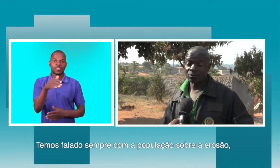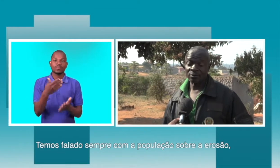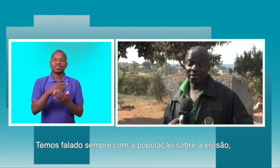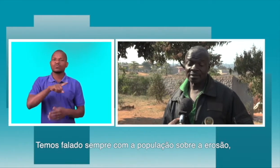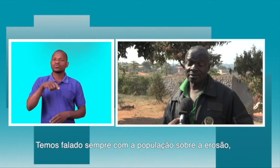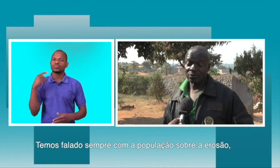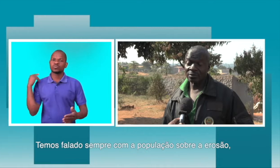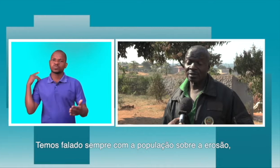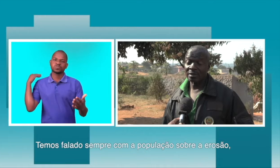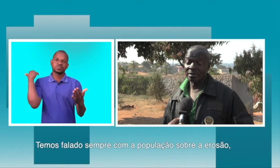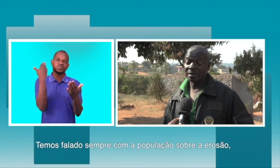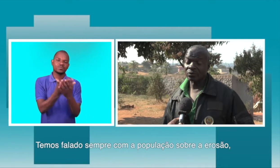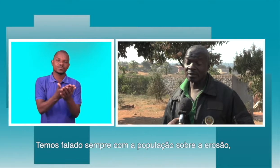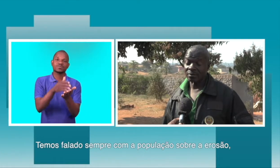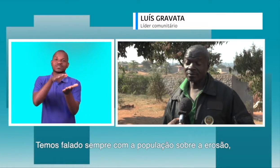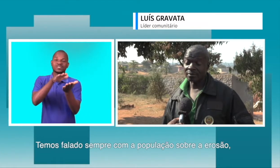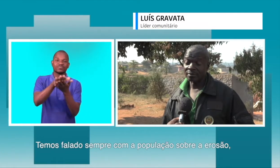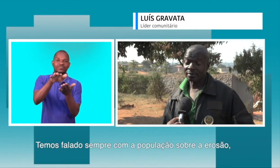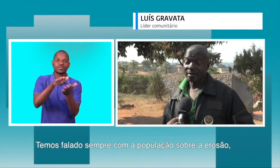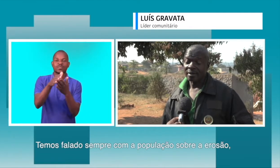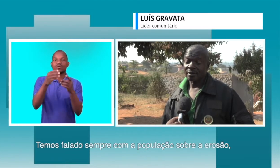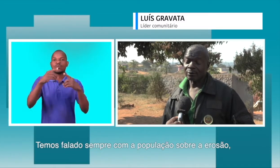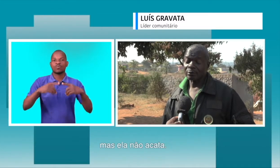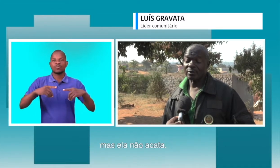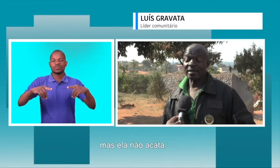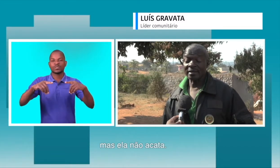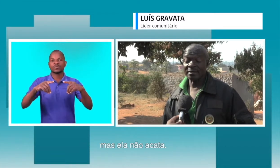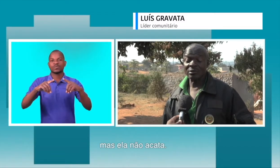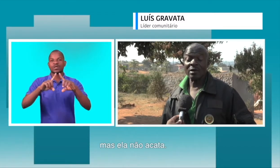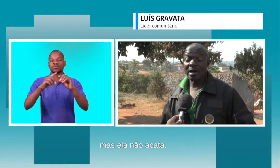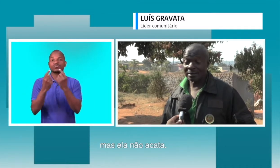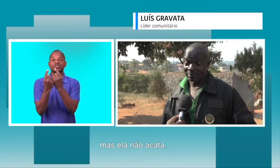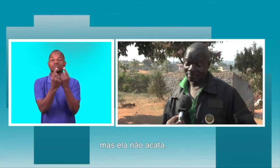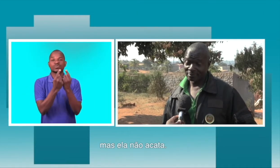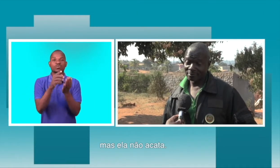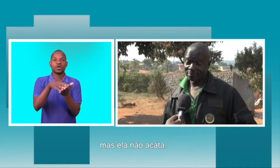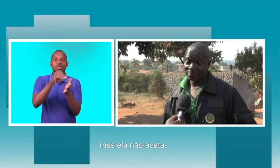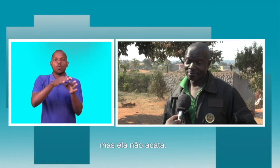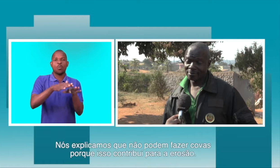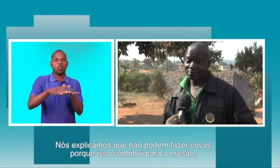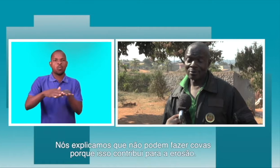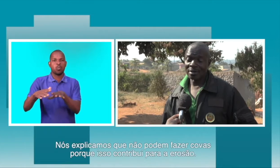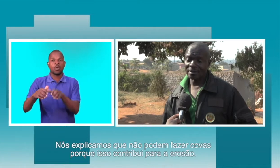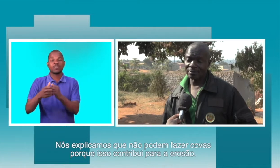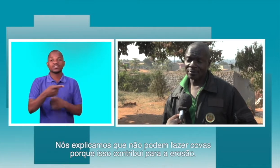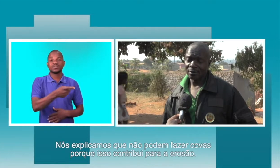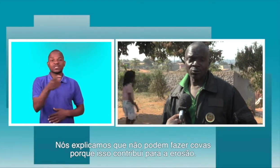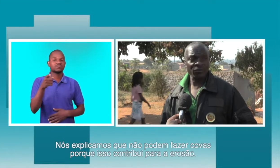sobre essa situação de erosão. Então, só que eles não acatam. Não acatam. Nós